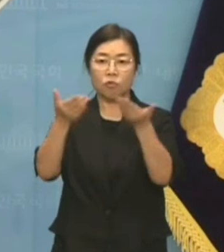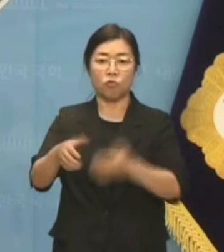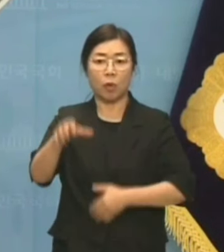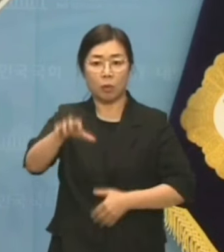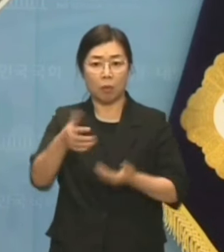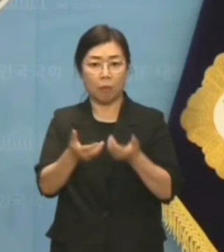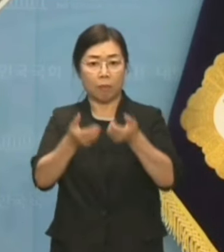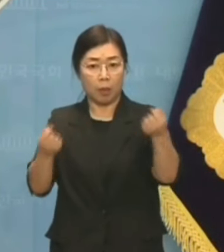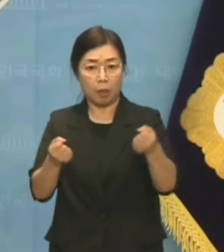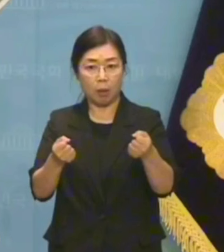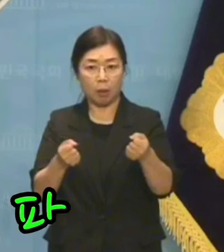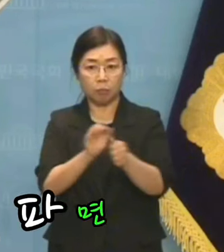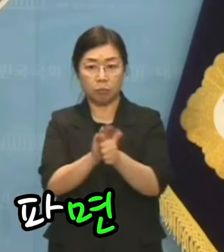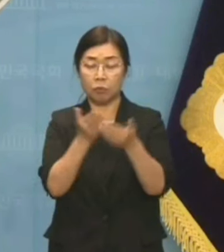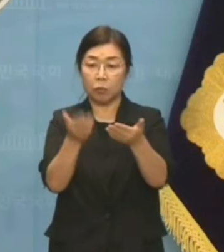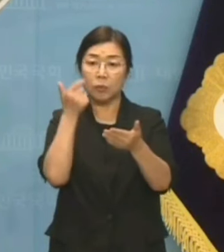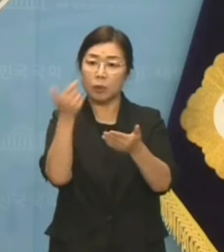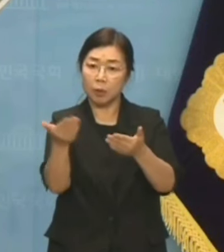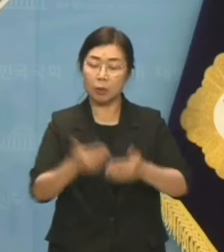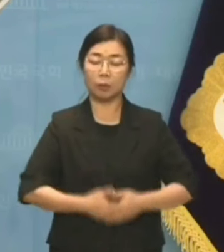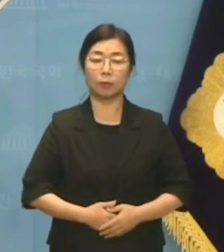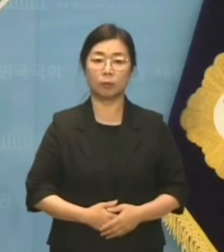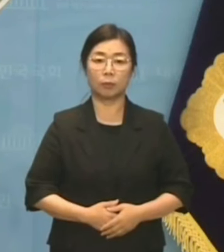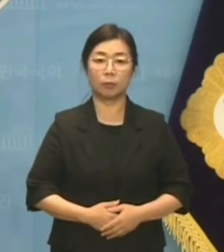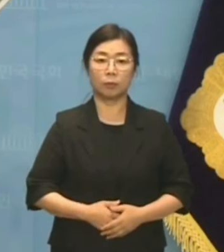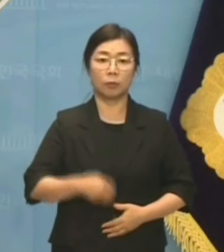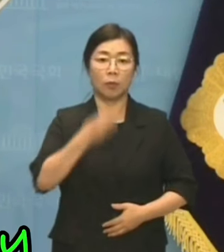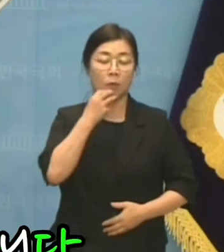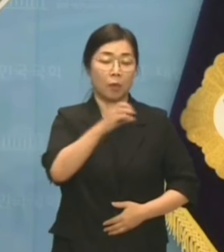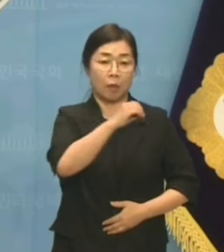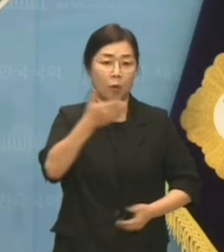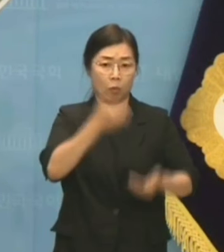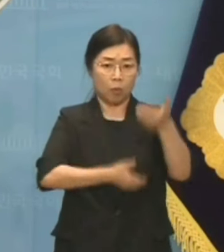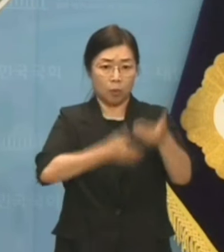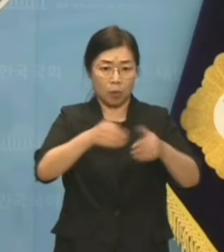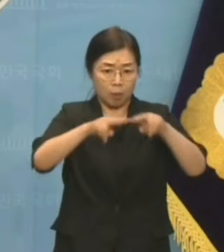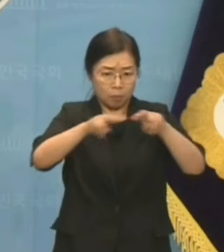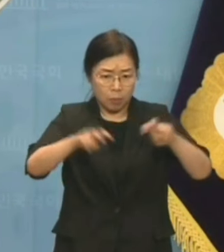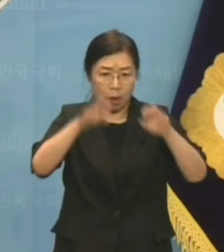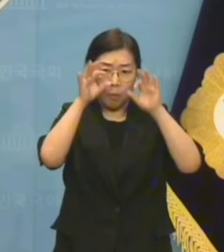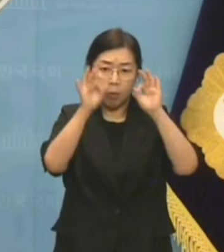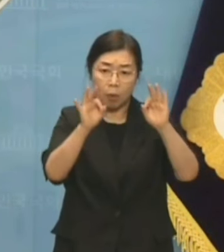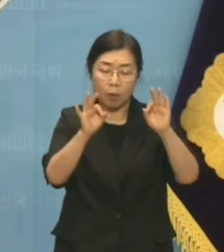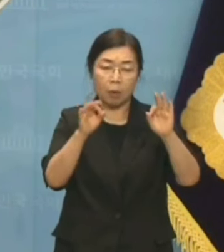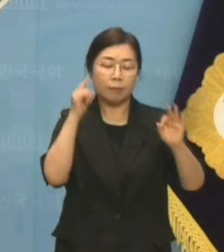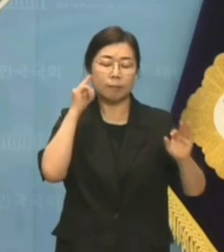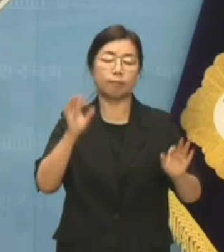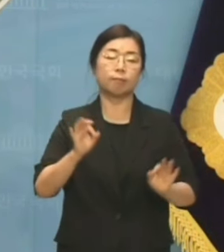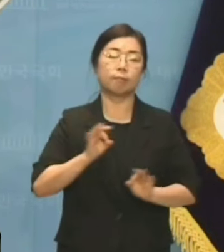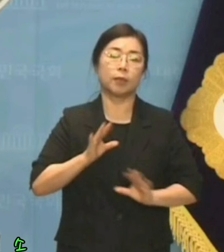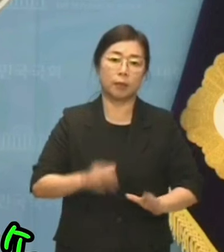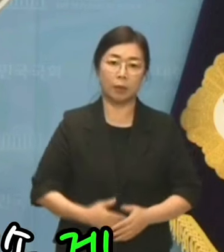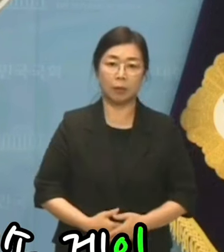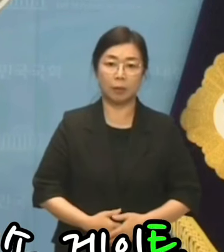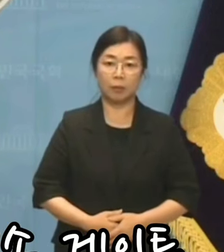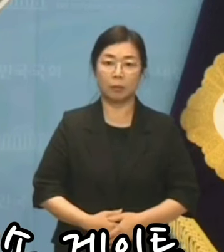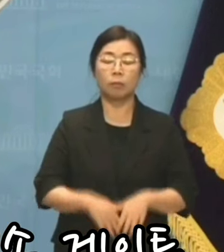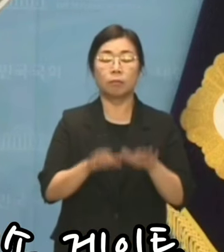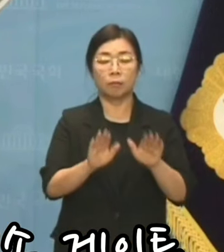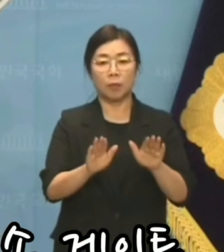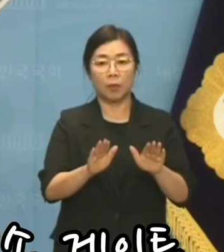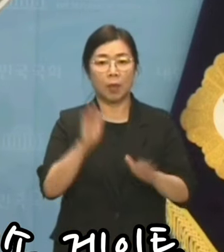서울 양평 고속도로를 파면 팔수록 괴담이 나옵니다. 이번엔 대통령 동문 휴게소